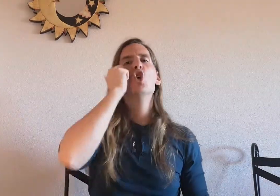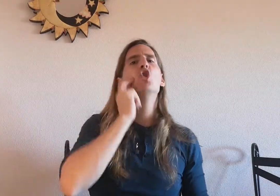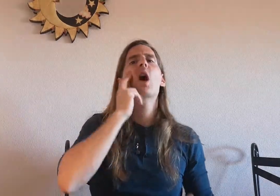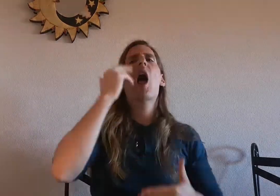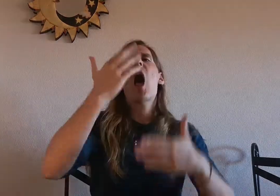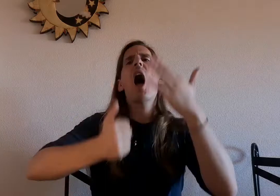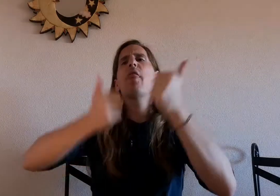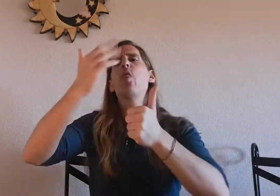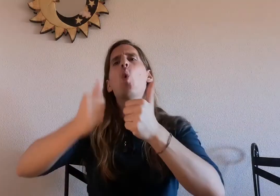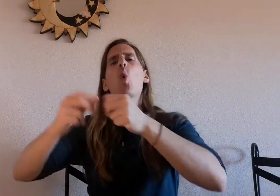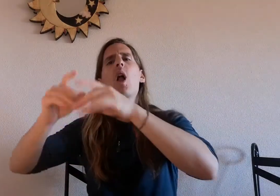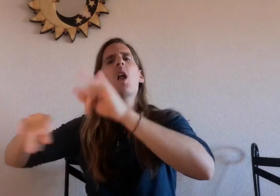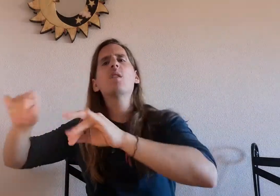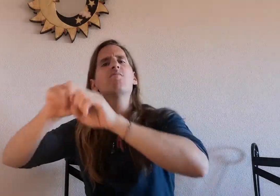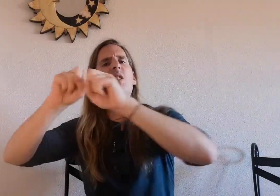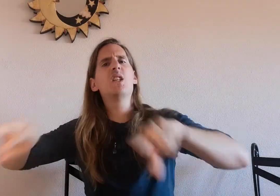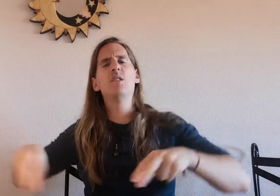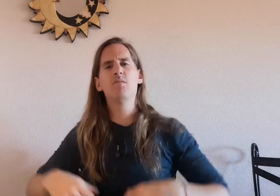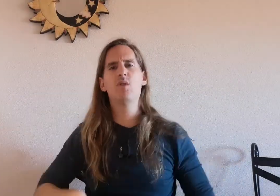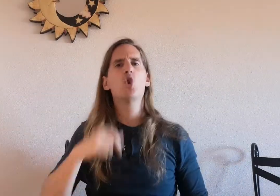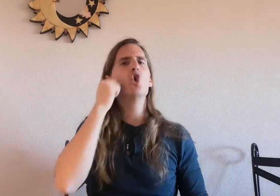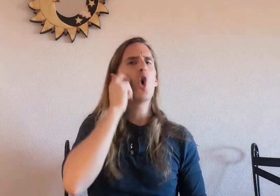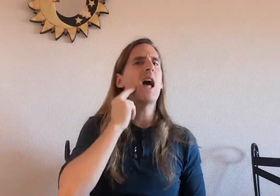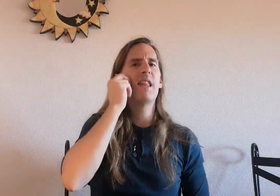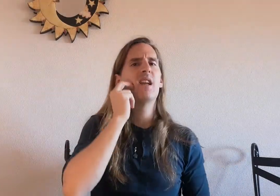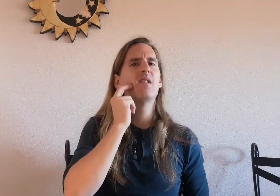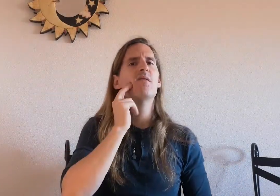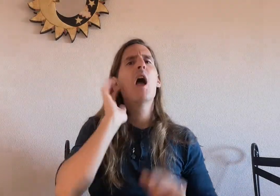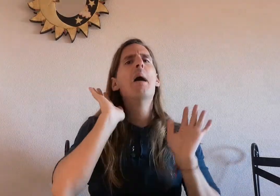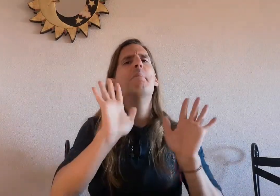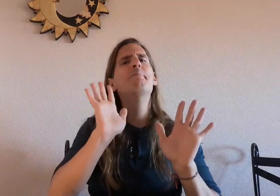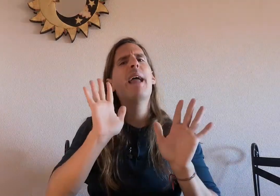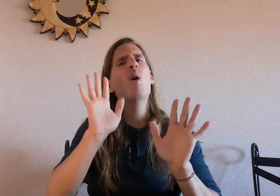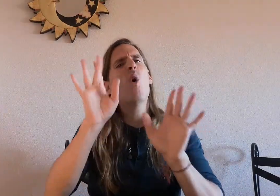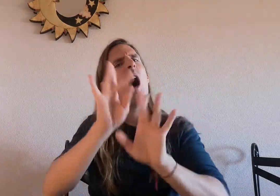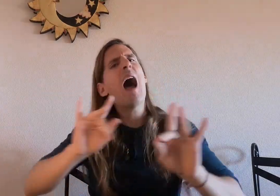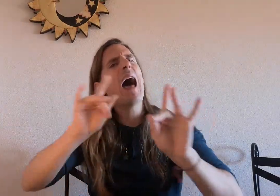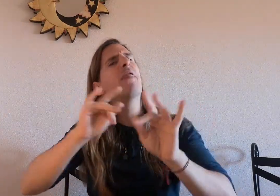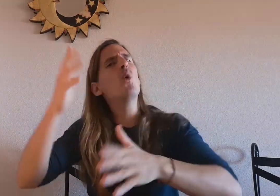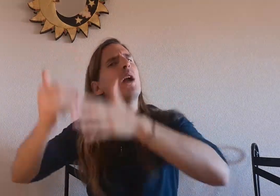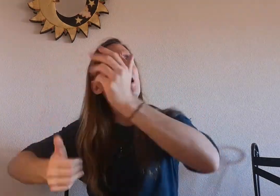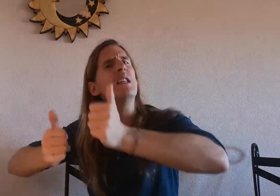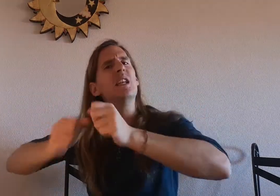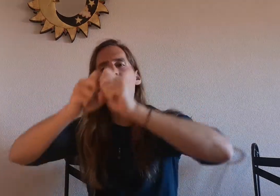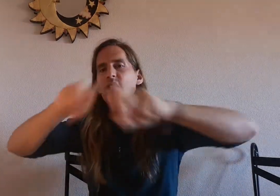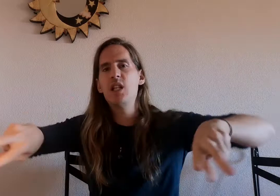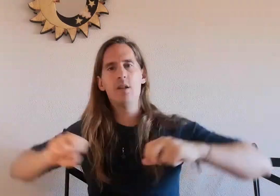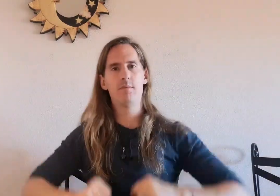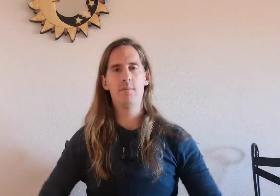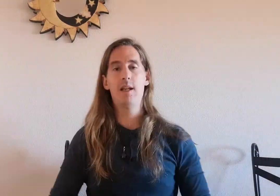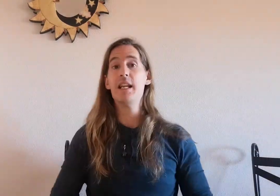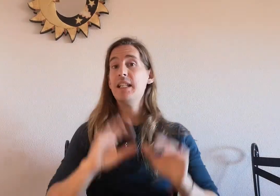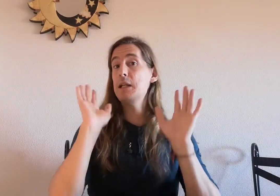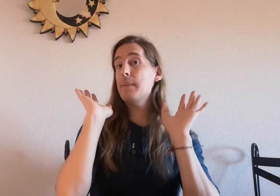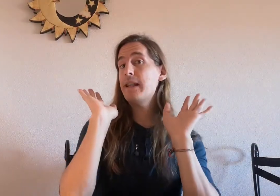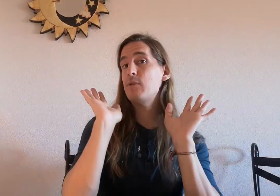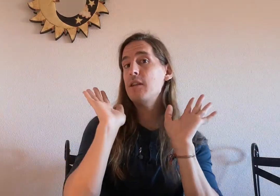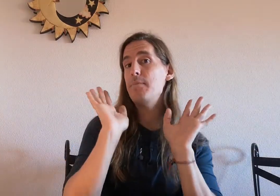azúcar sin azúcar si le metemos el